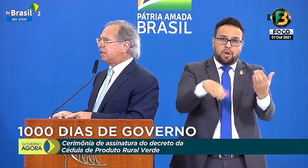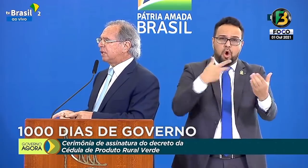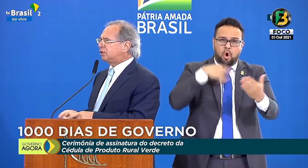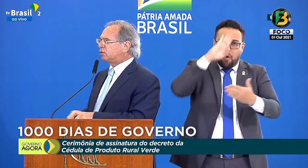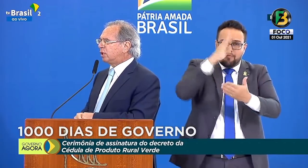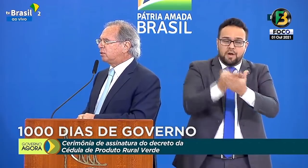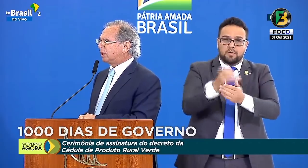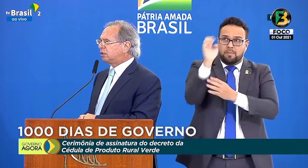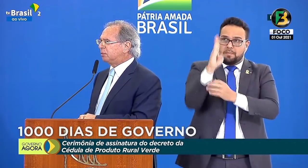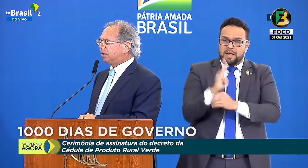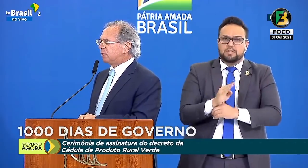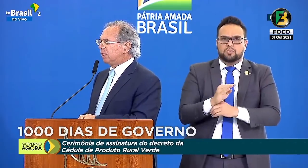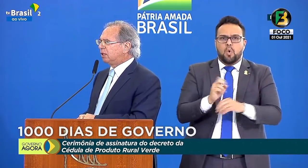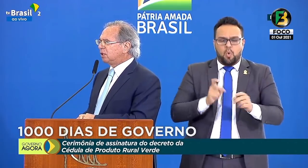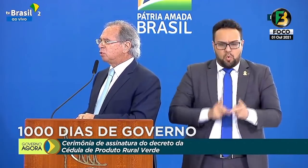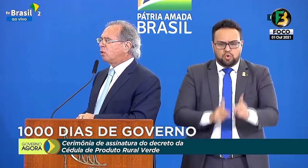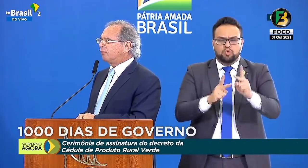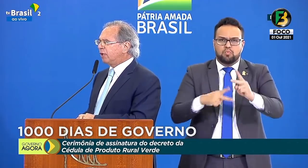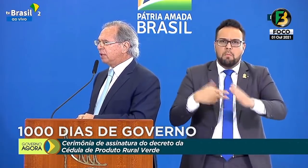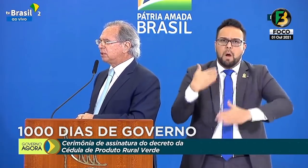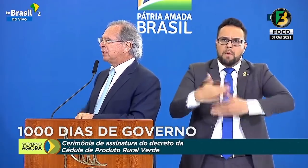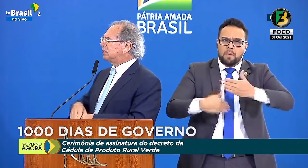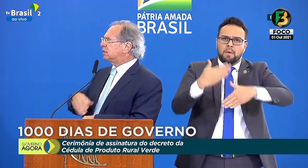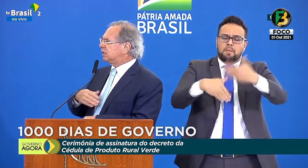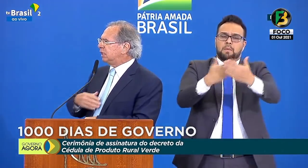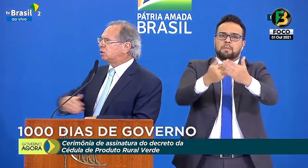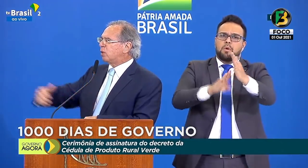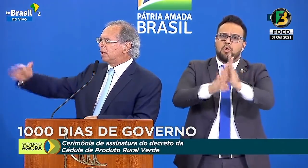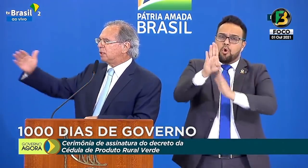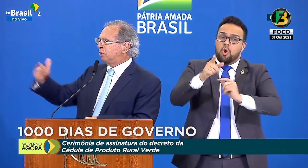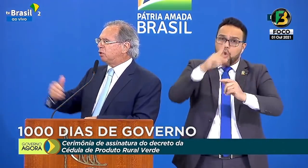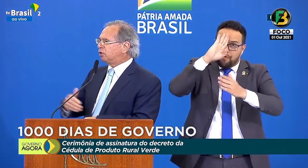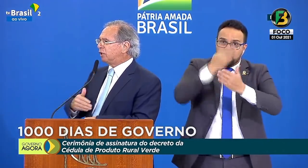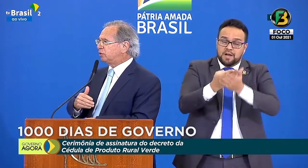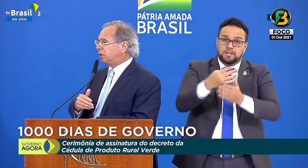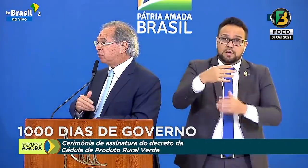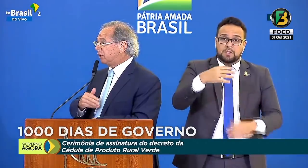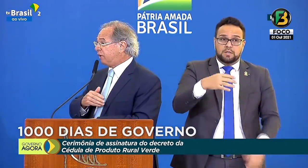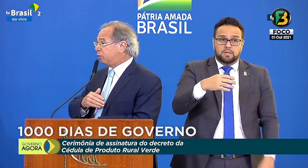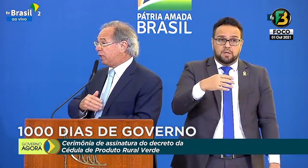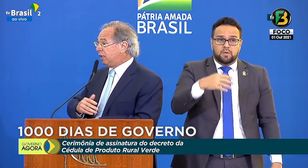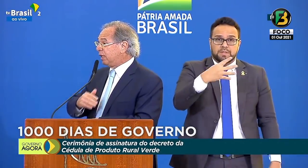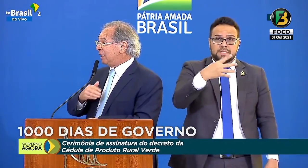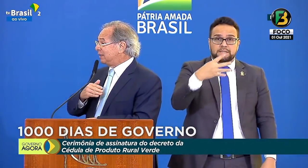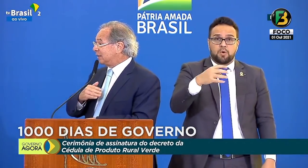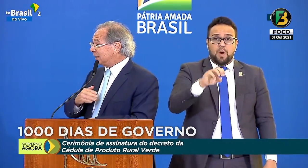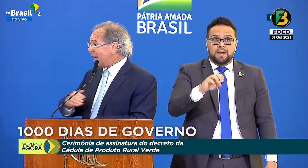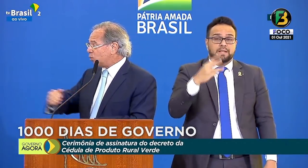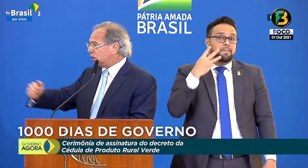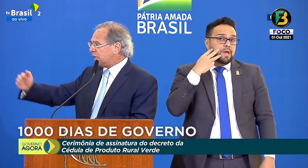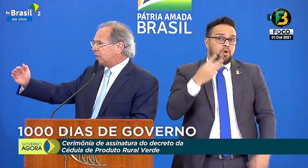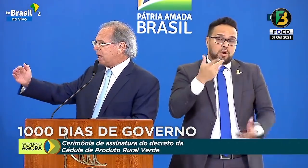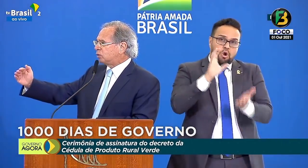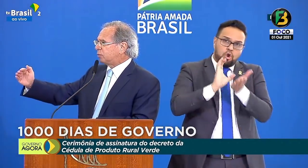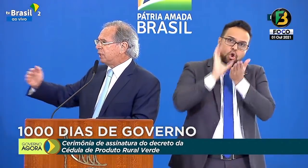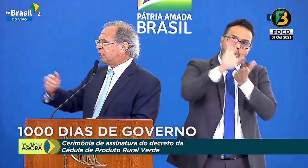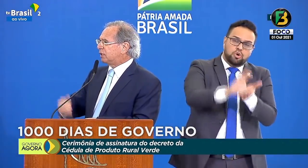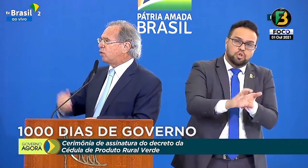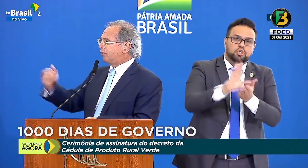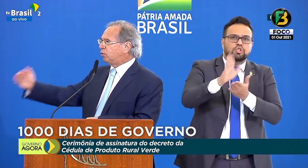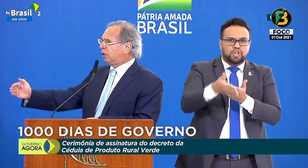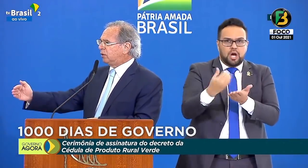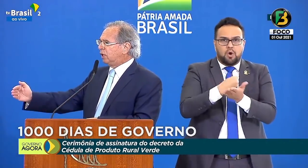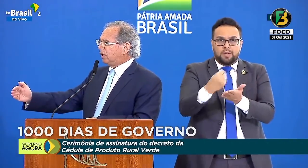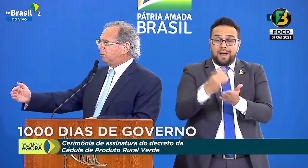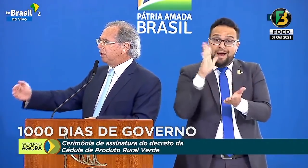segue na trajetória do crescimento, estamos confiantes nesses 540 bilhões de investimentos que vêm por aí já contratados, porque